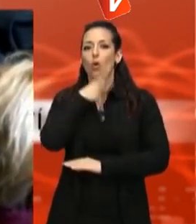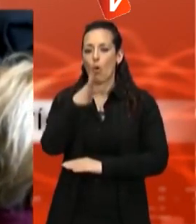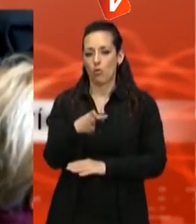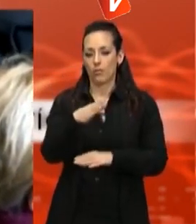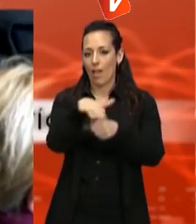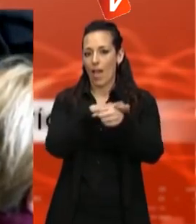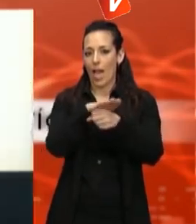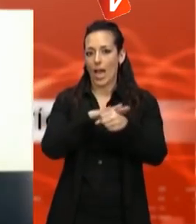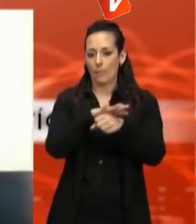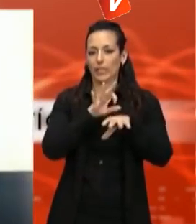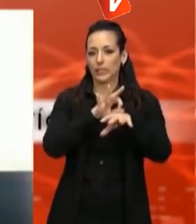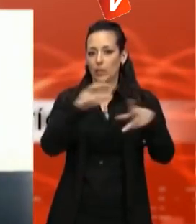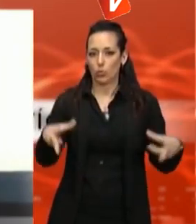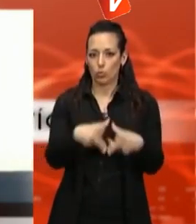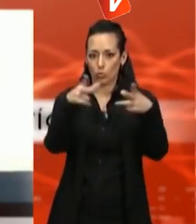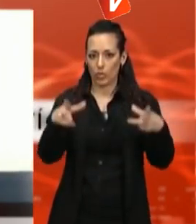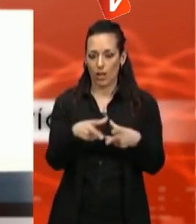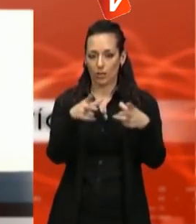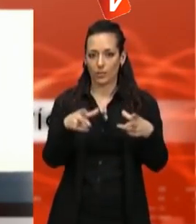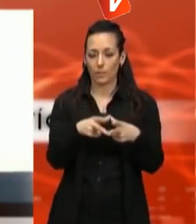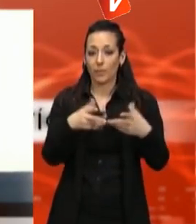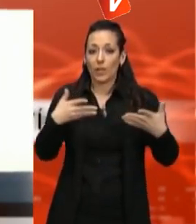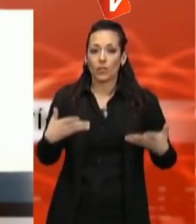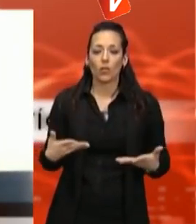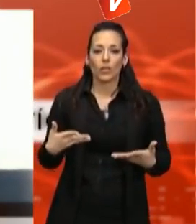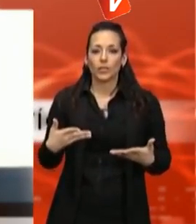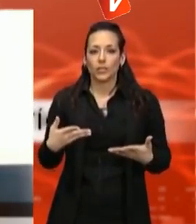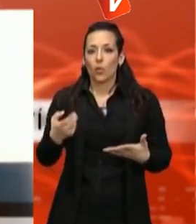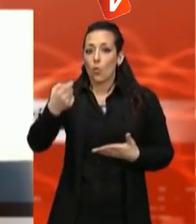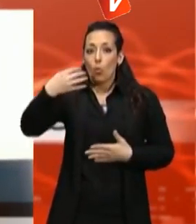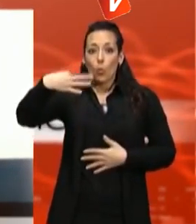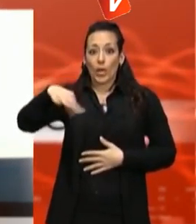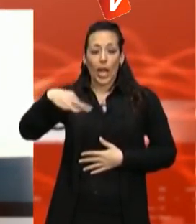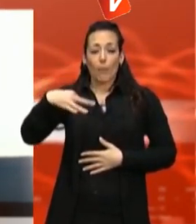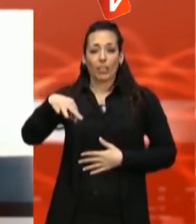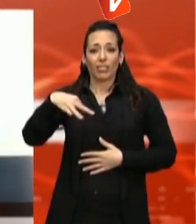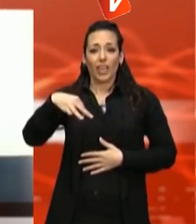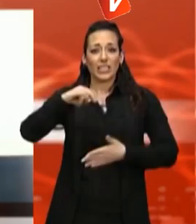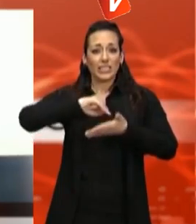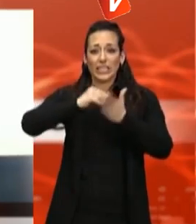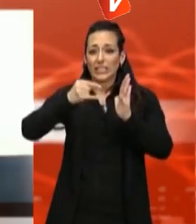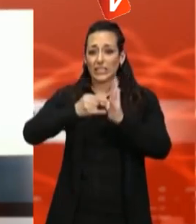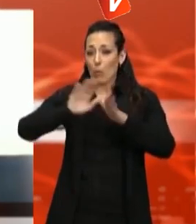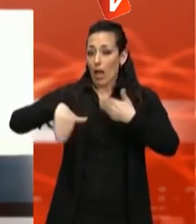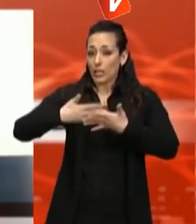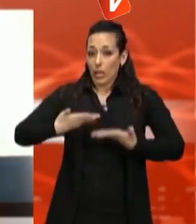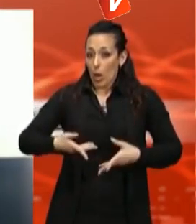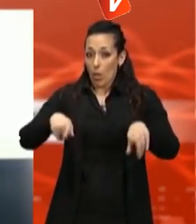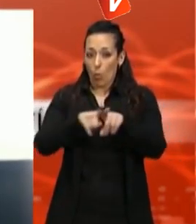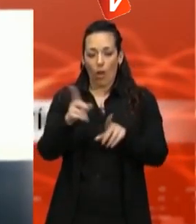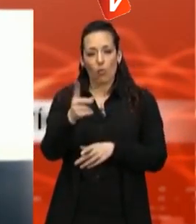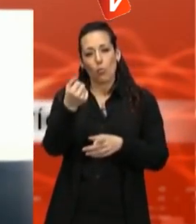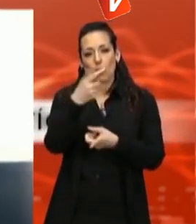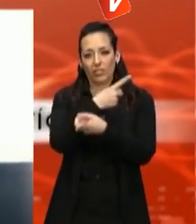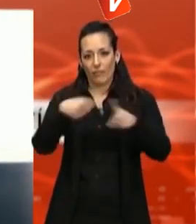més clàssic, fugir en aquest cas concret de simplement posar un plat a taula i haurim d'intentar buscar